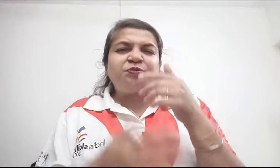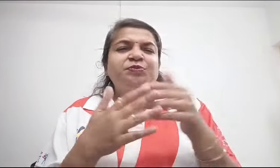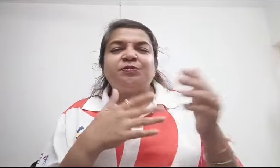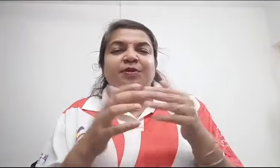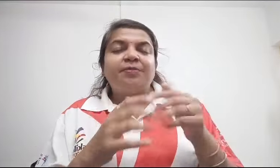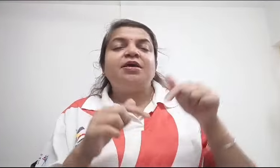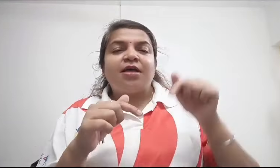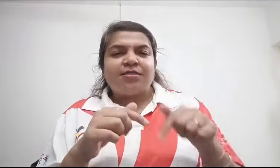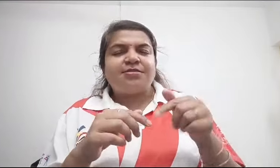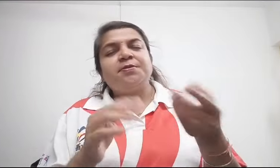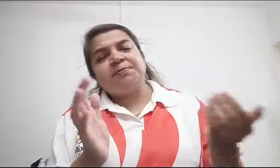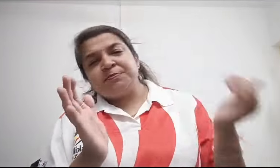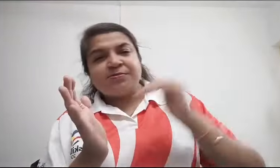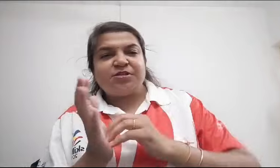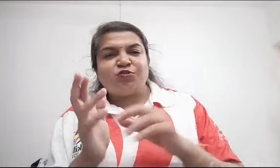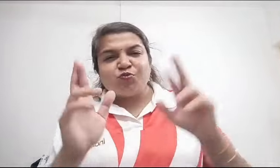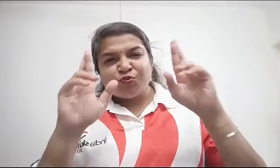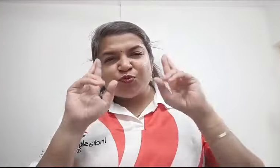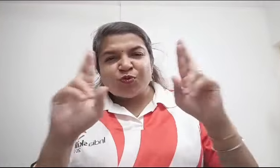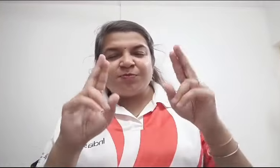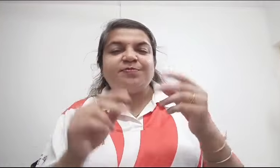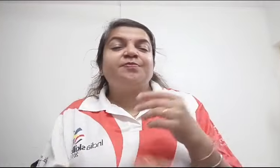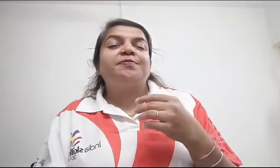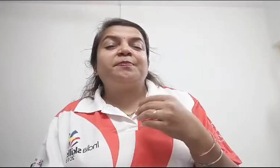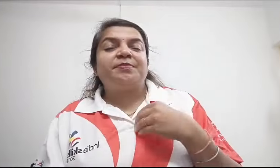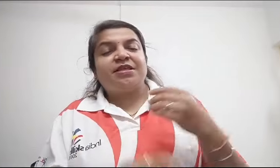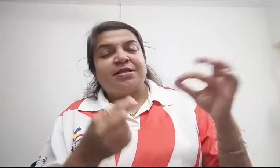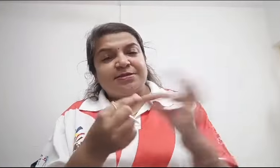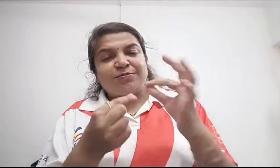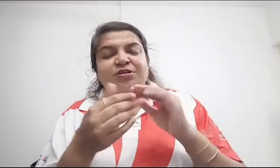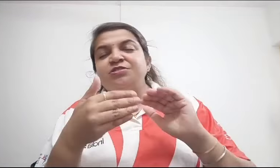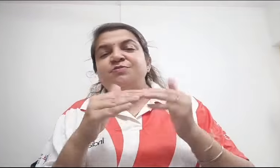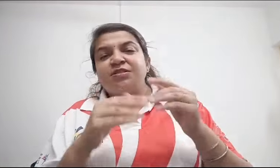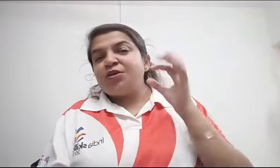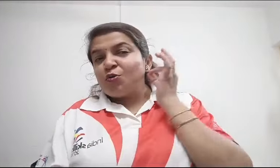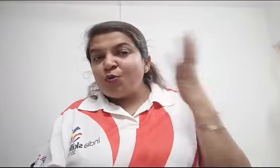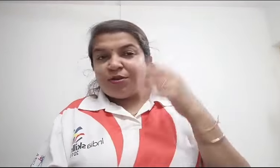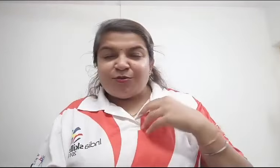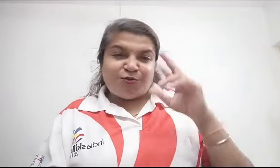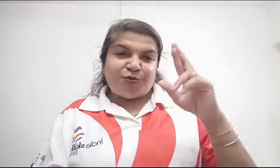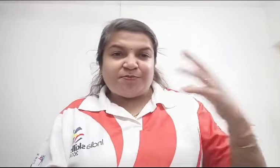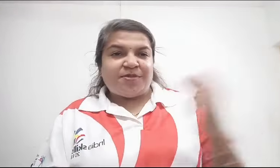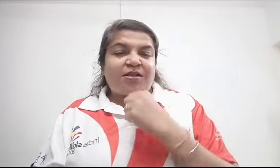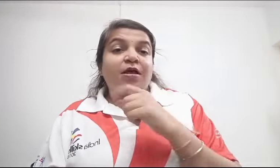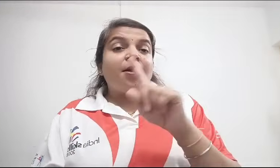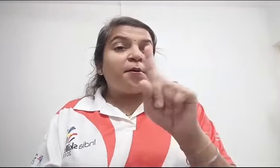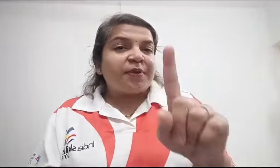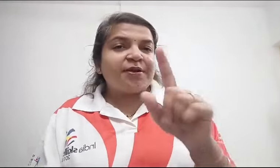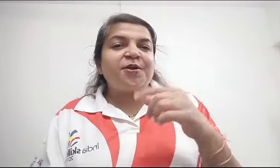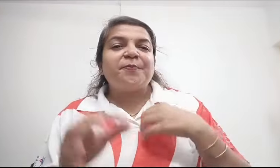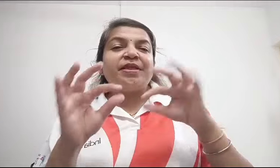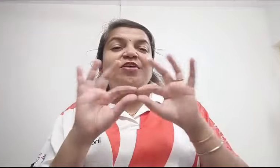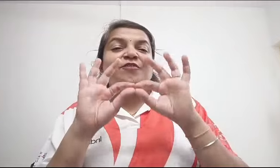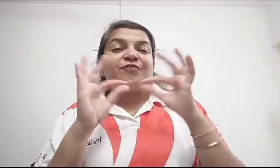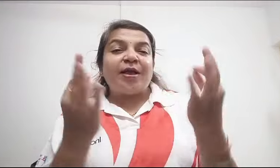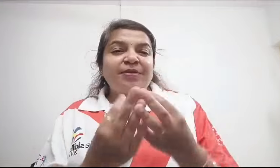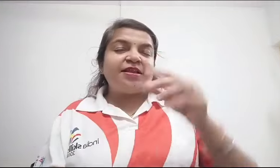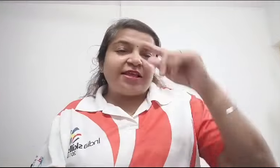सकी. मेरे 2 marks कम पड़े gold medal के लिए, लेकिन second prize मिलने के वज़े से मैंने वो कमी पूरी की. और